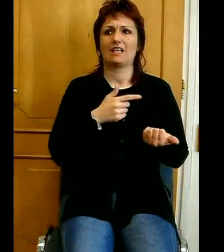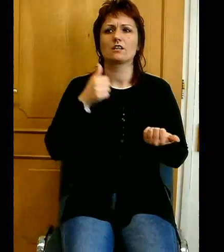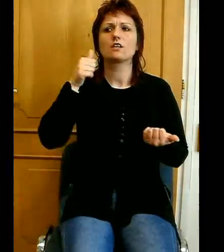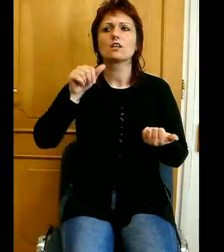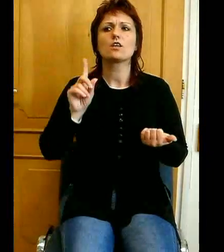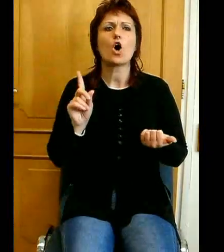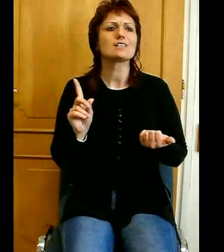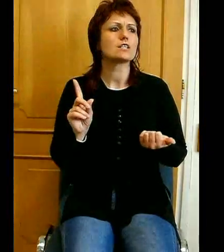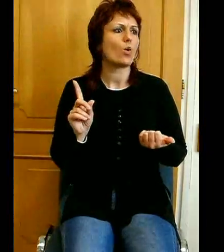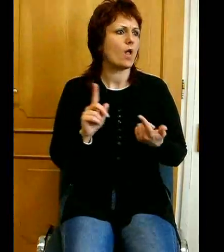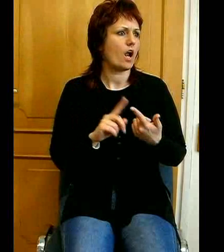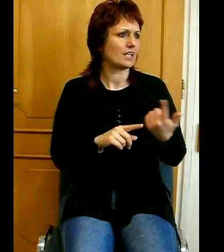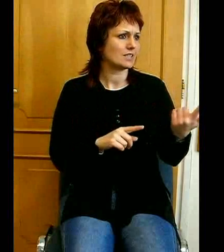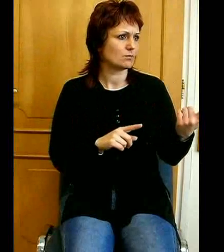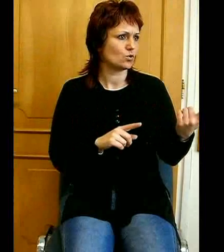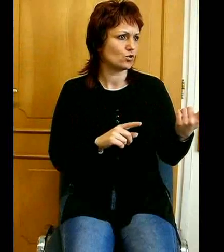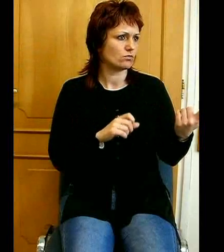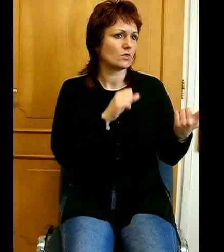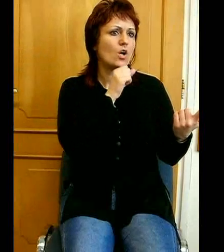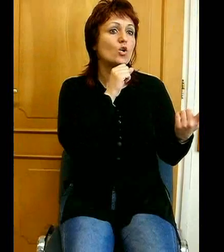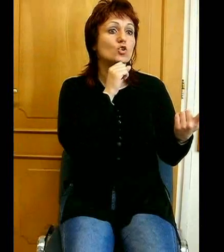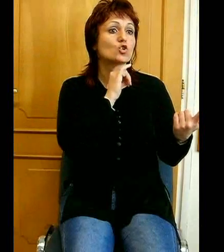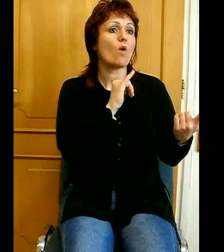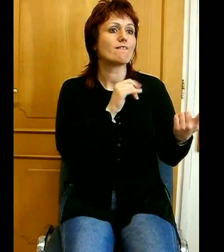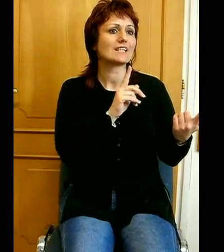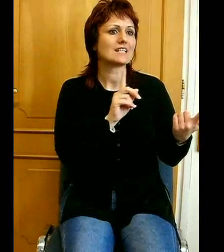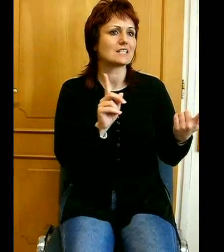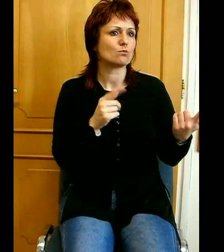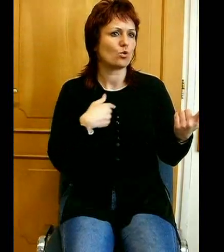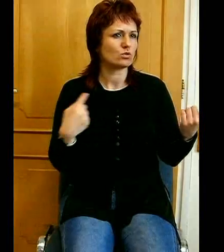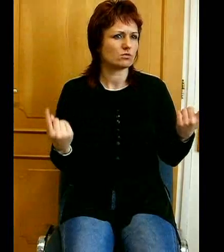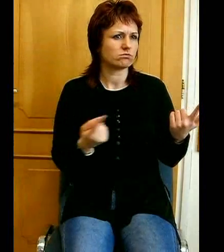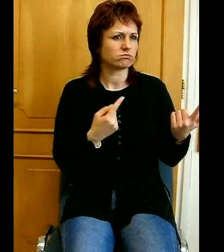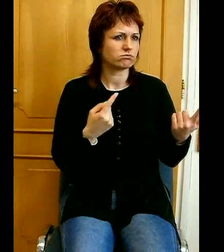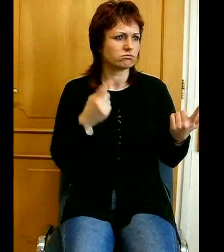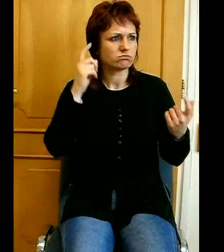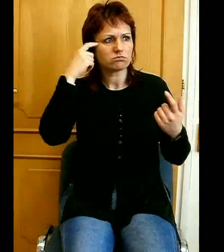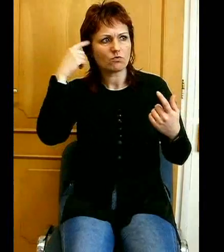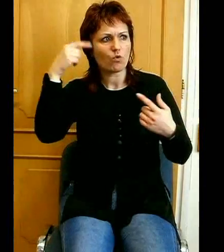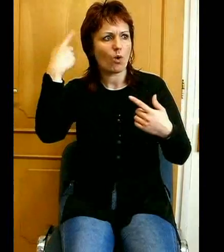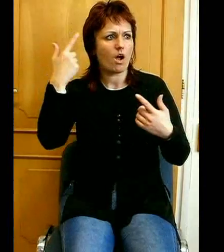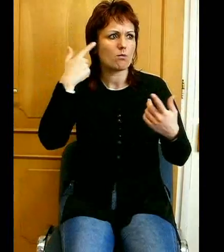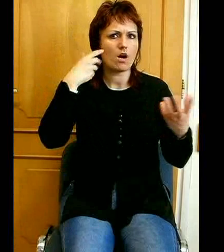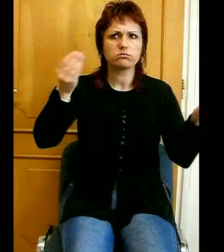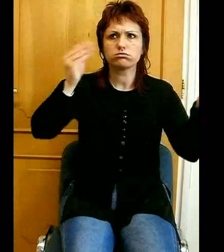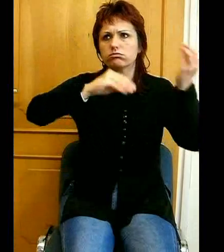sovinizmus úgy egymással hányba van ott sok ember gondolkodásában. Honott ezeknek a